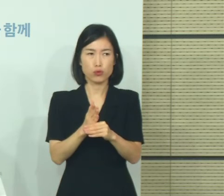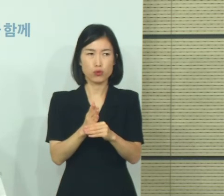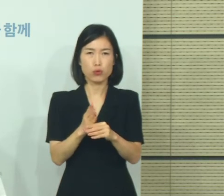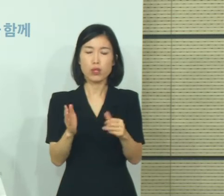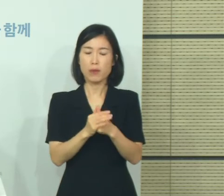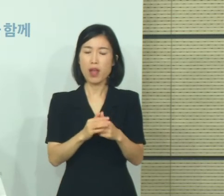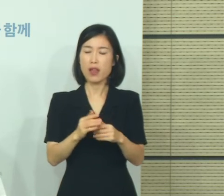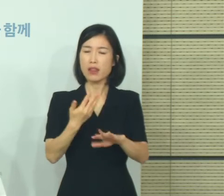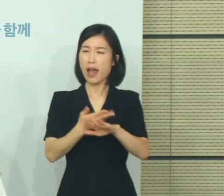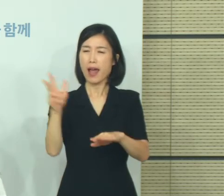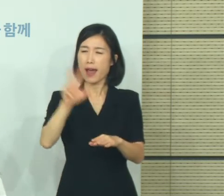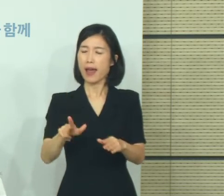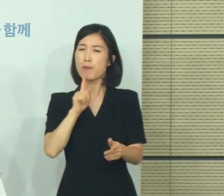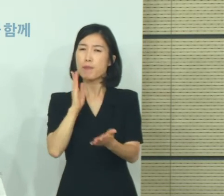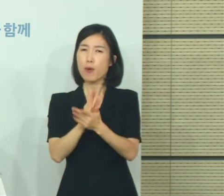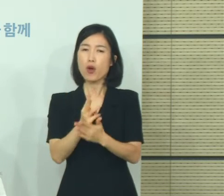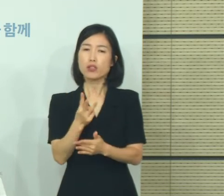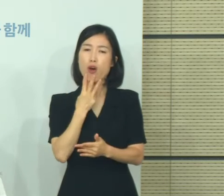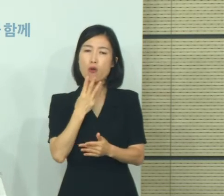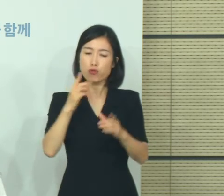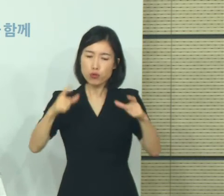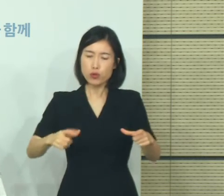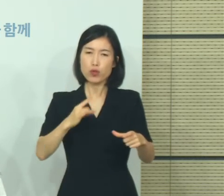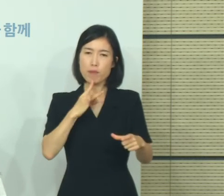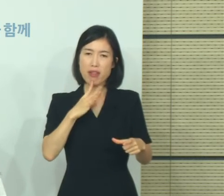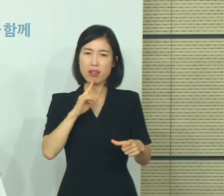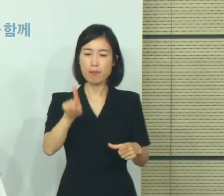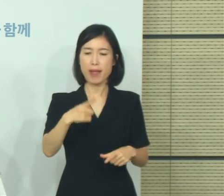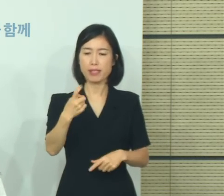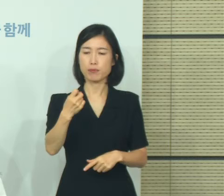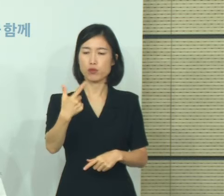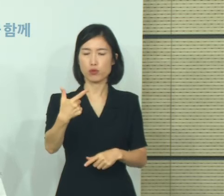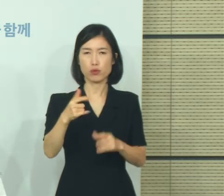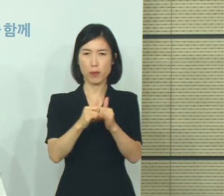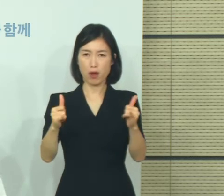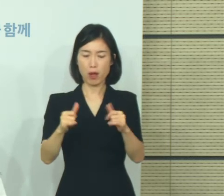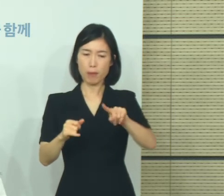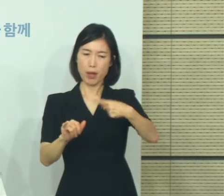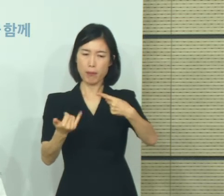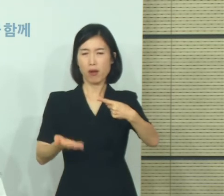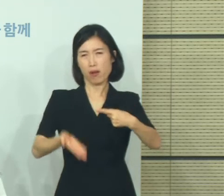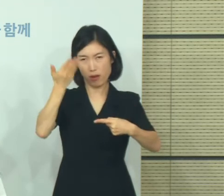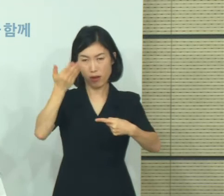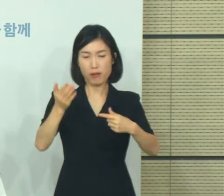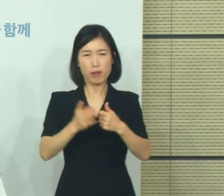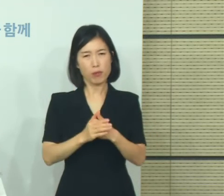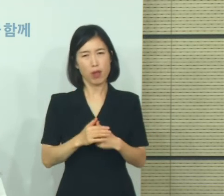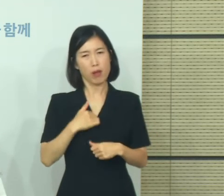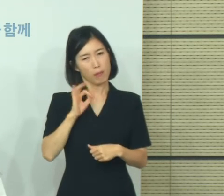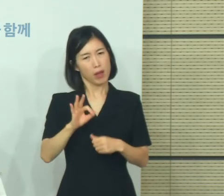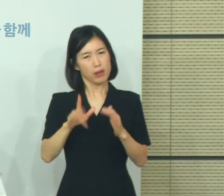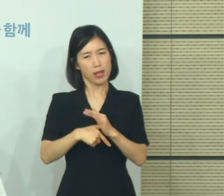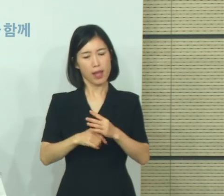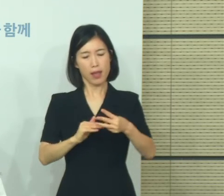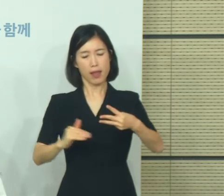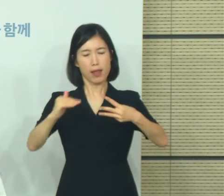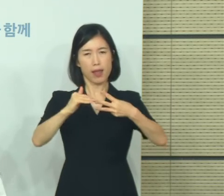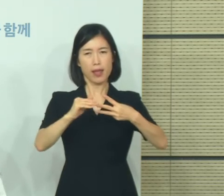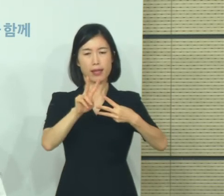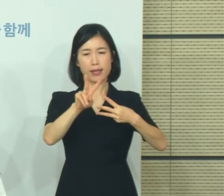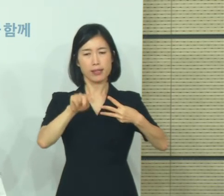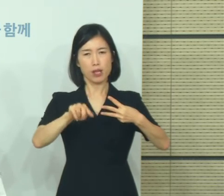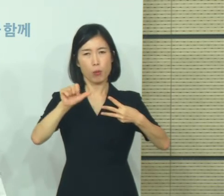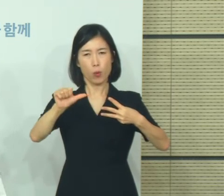국한해도 116명으로 100명이 훨씬 넘는데 이른바 2.5단계 조치가 재현장될